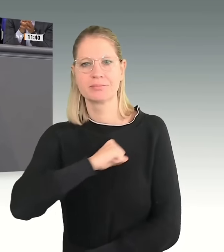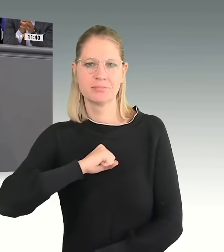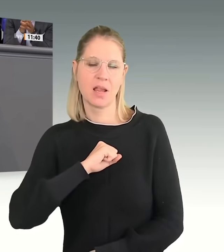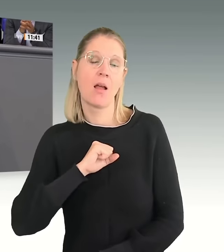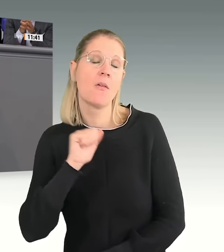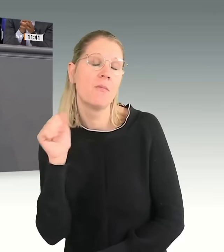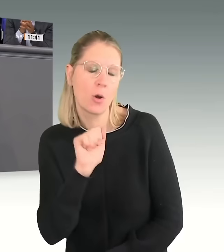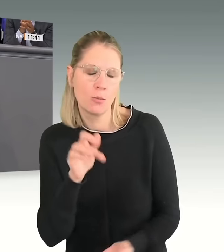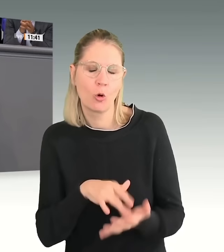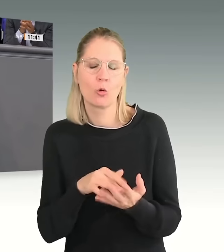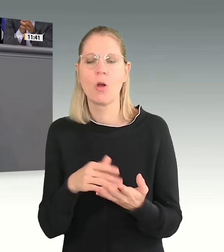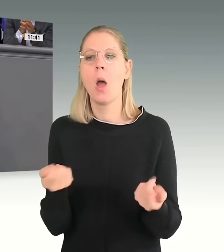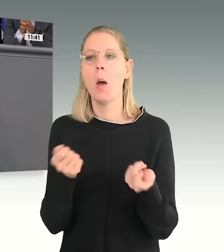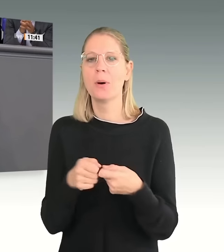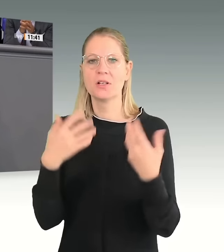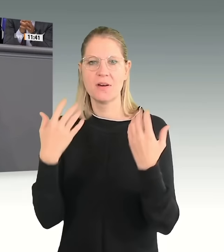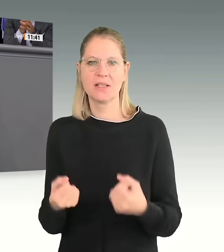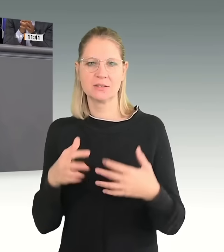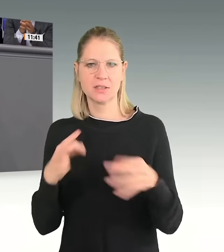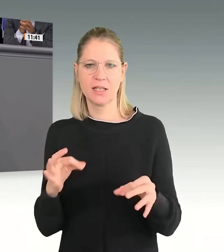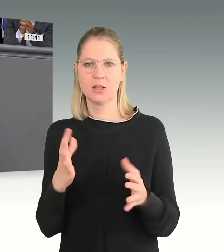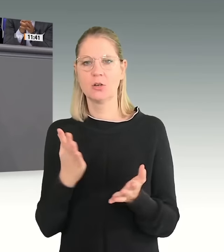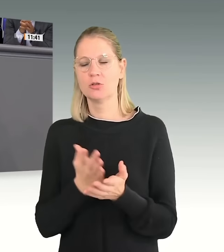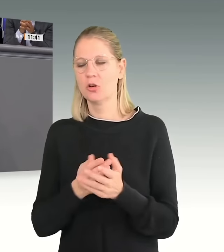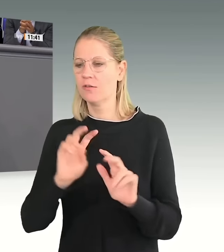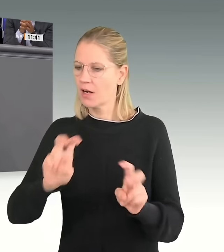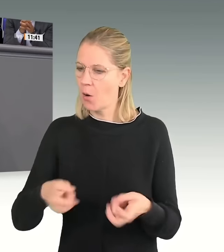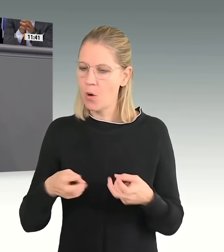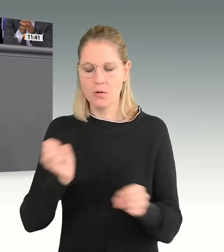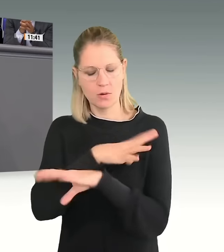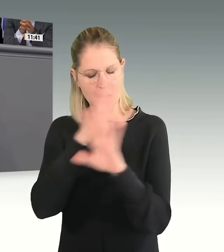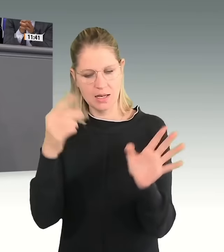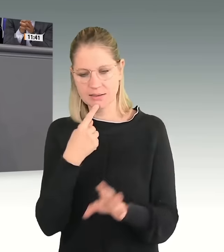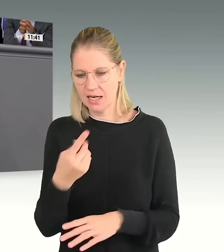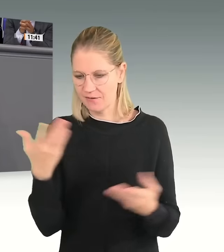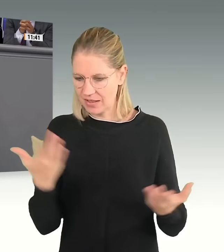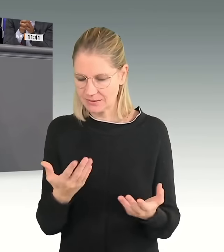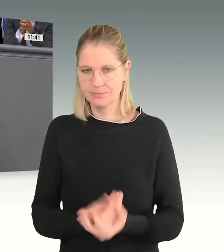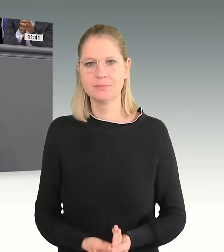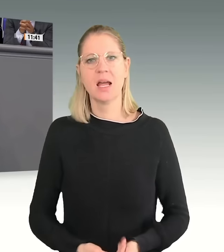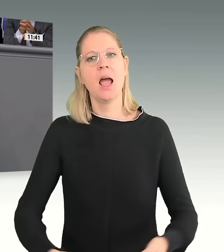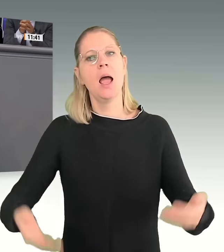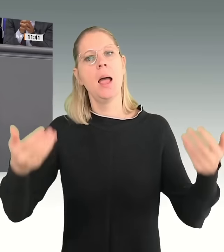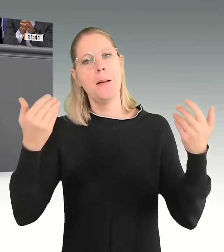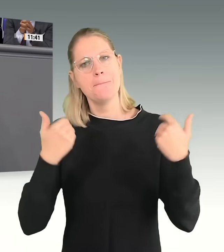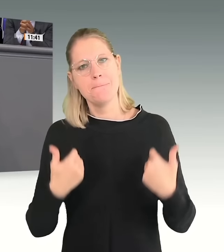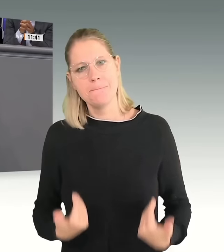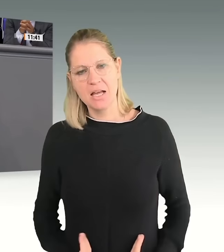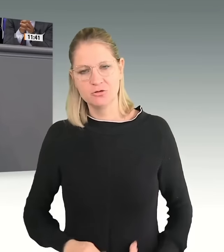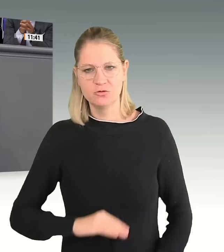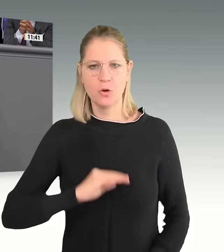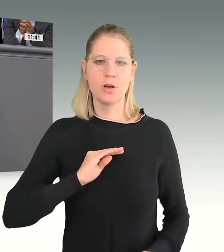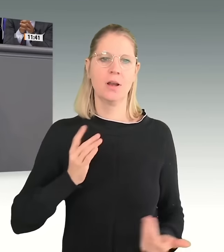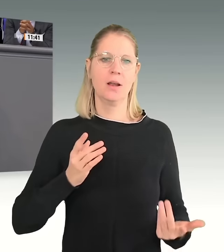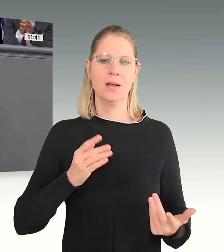Das Bundesverfassungsgericht hat wiederholt und unmissverständlich erklärt, dass die Menschenwürde migrationspolitisch nicht